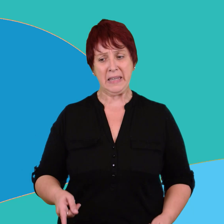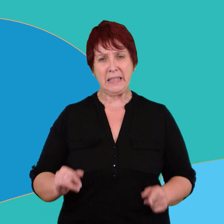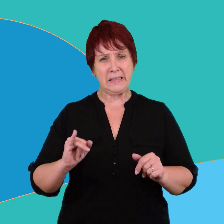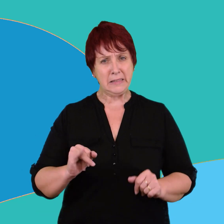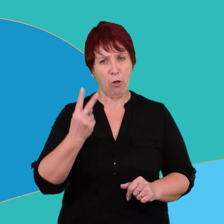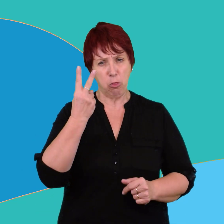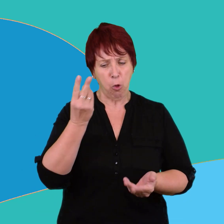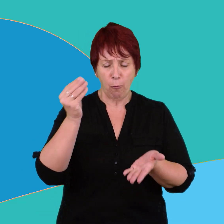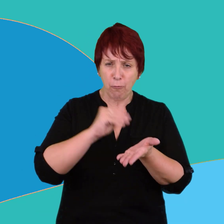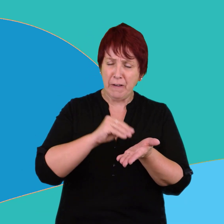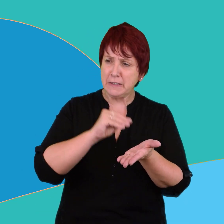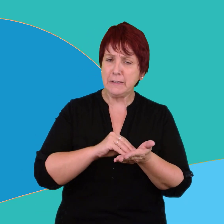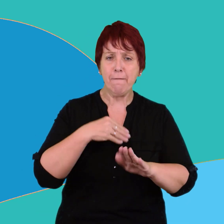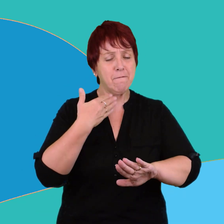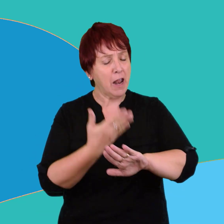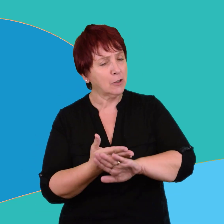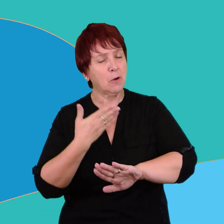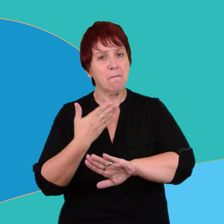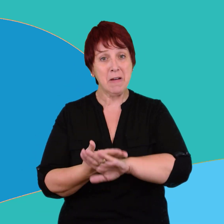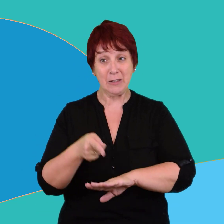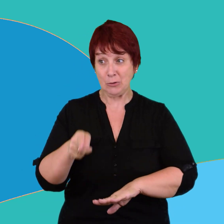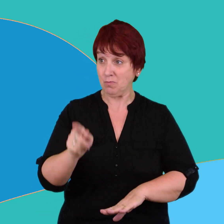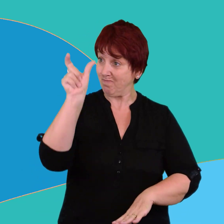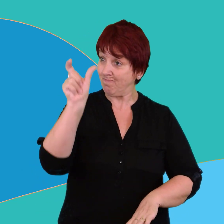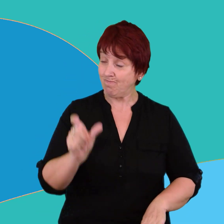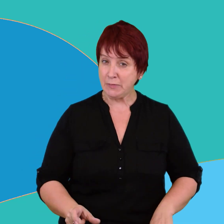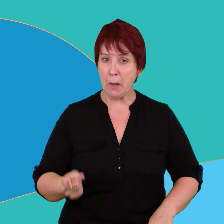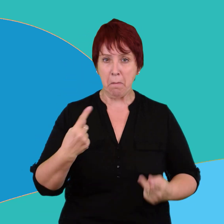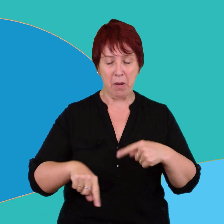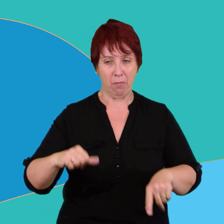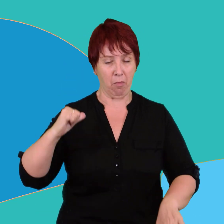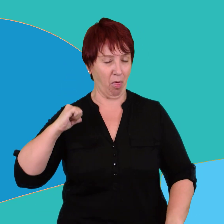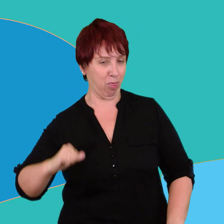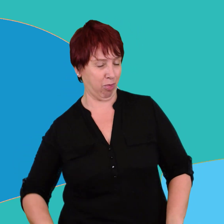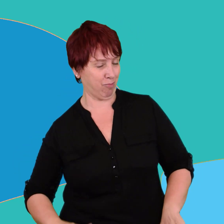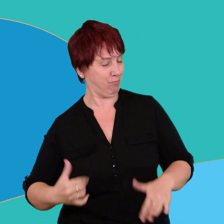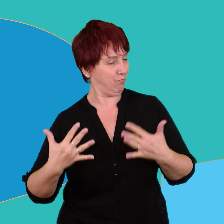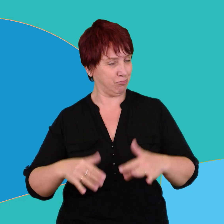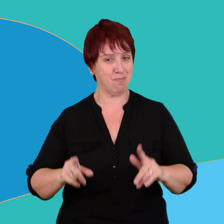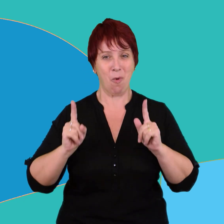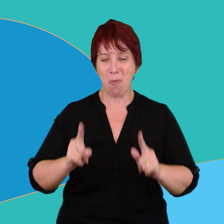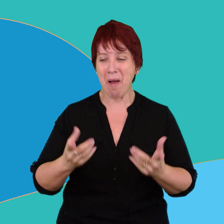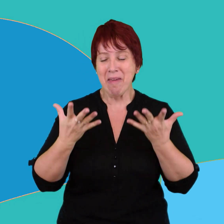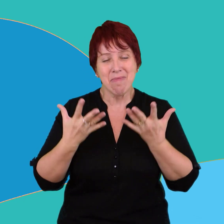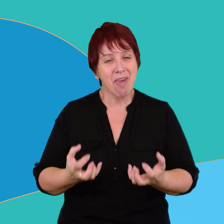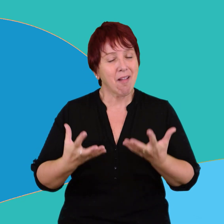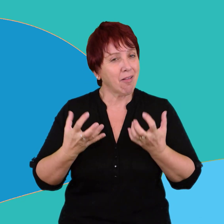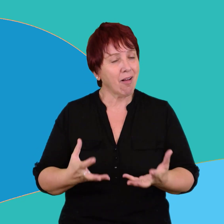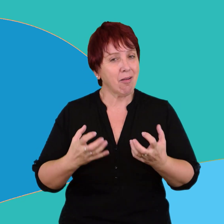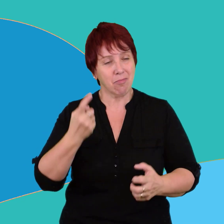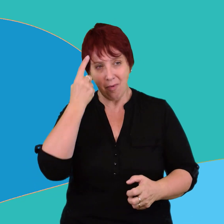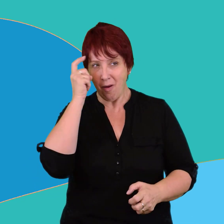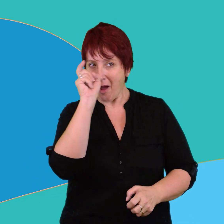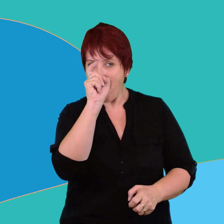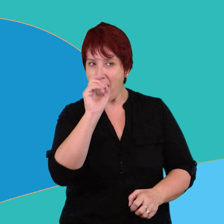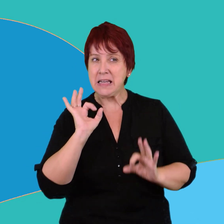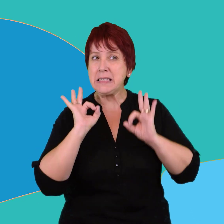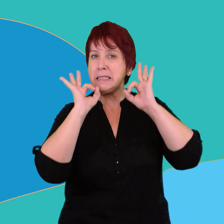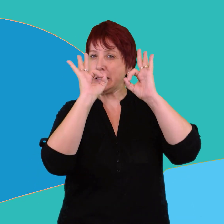pesar de estos dos fracasos, Shackleton no se rindió. Quería ser el primer hombre en llegar al polo